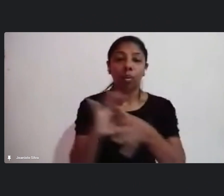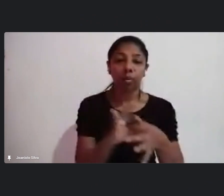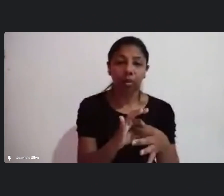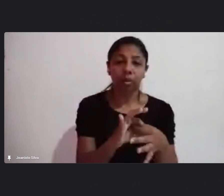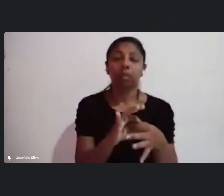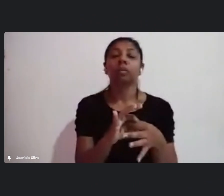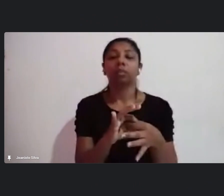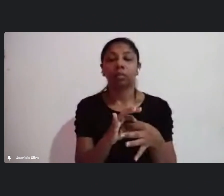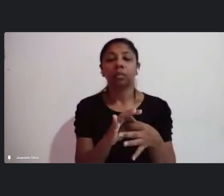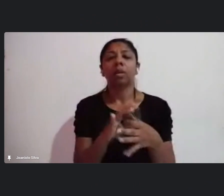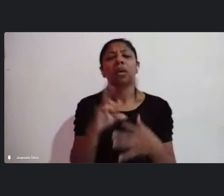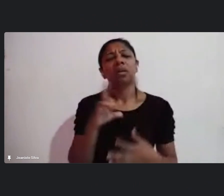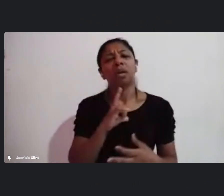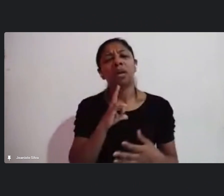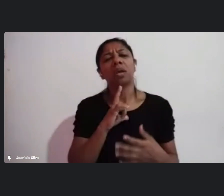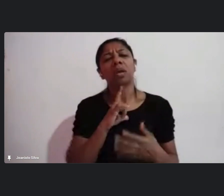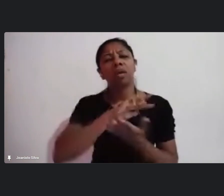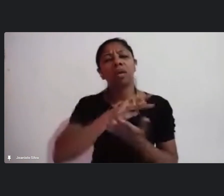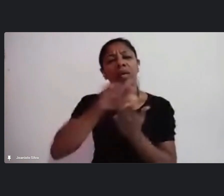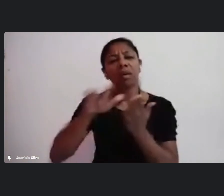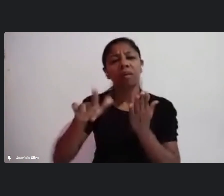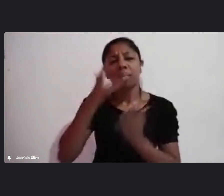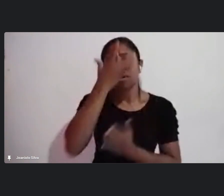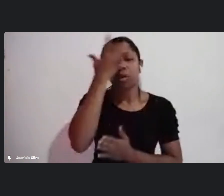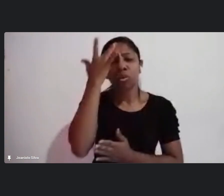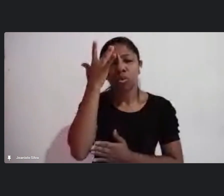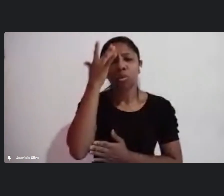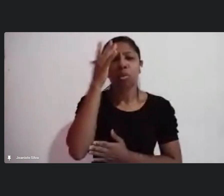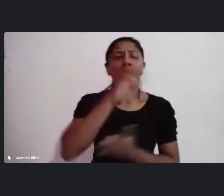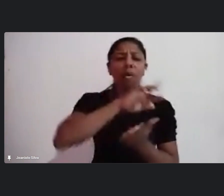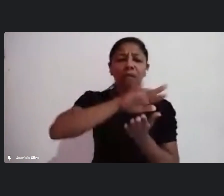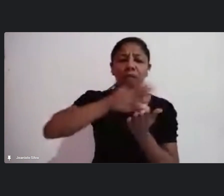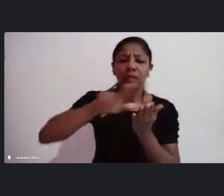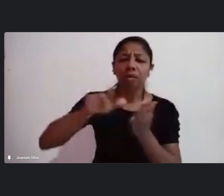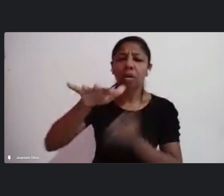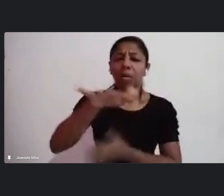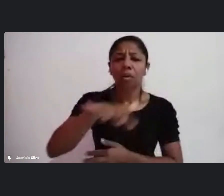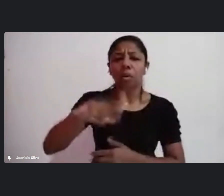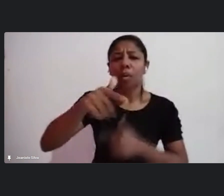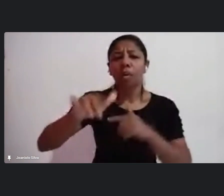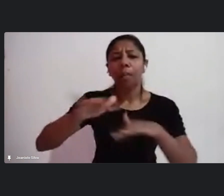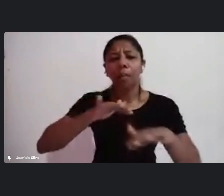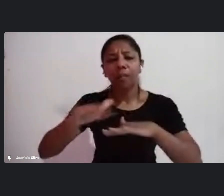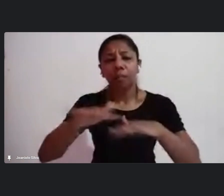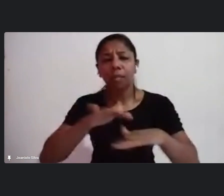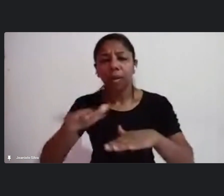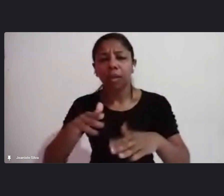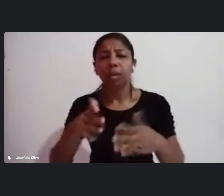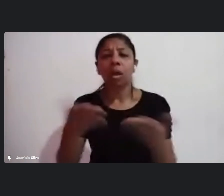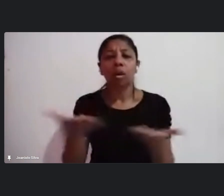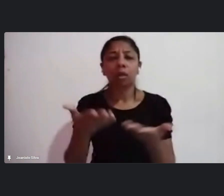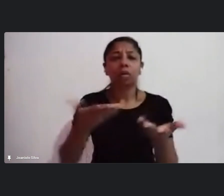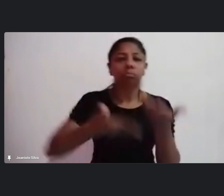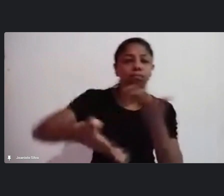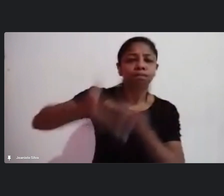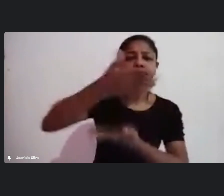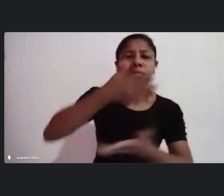pessoas aqui de diversos movimentos, e vamos começar a apresentação aqui para vocês irem se entendendo, se interando da Paula Gustavo,